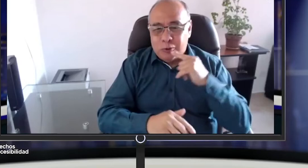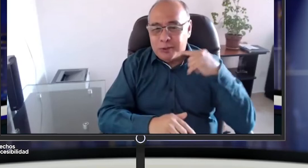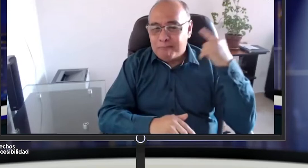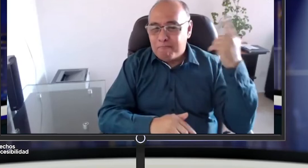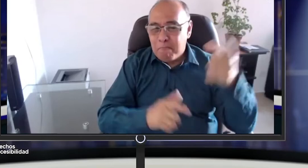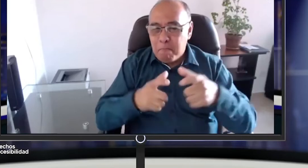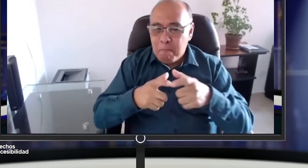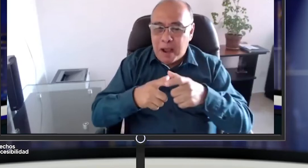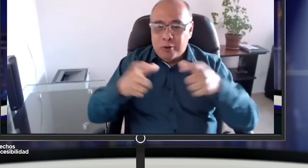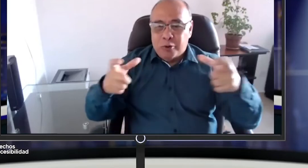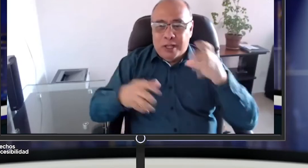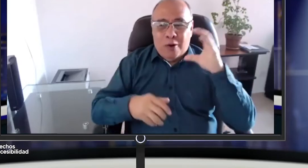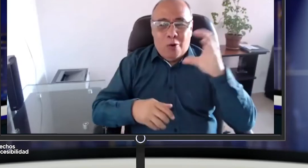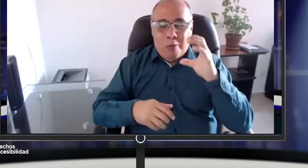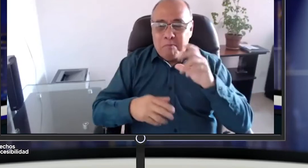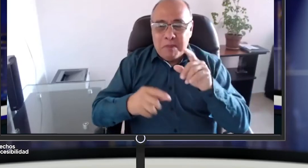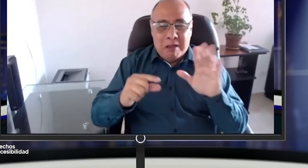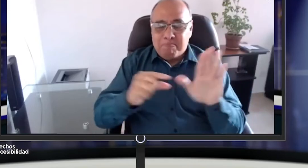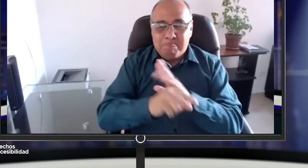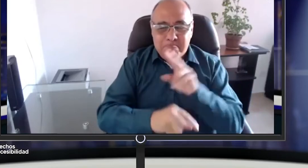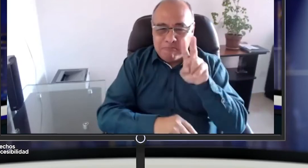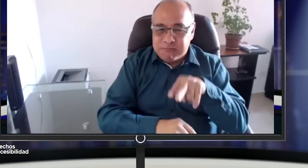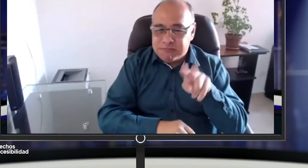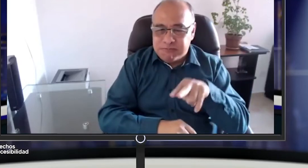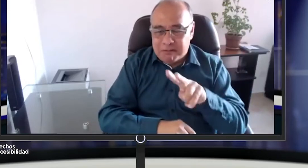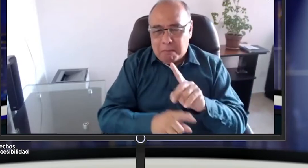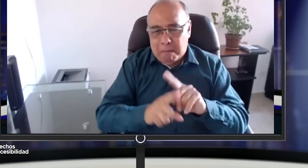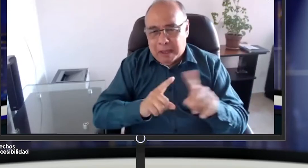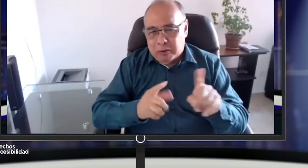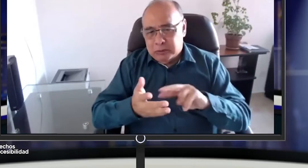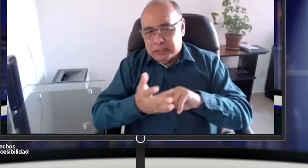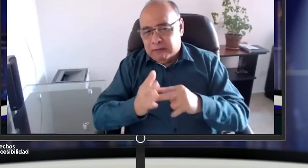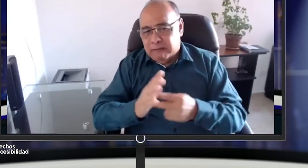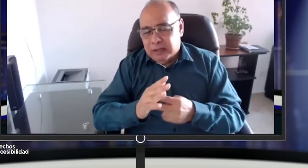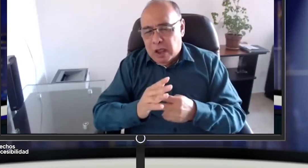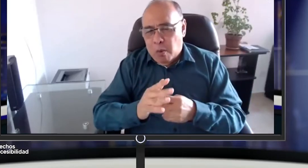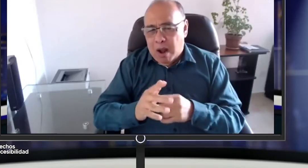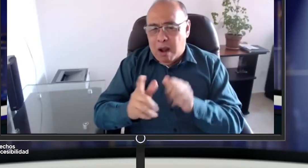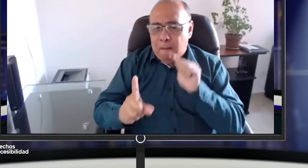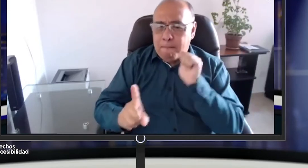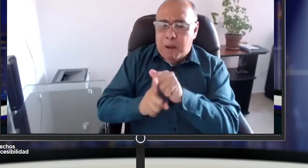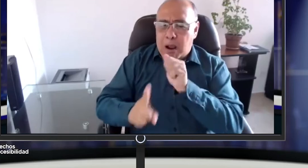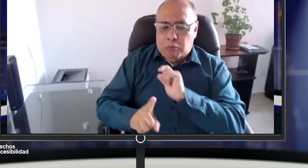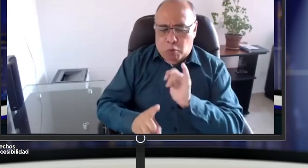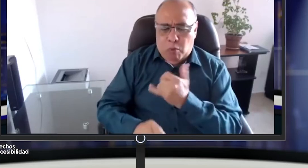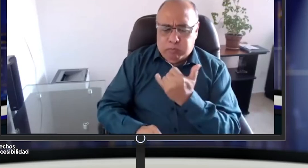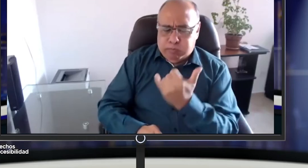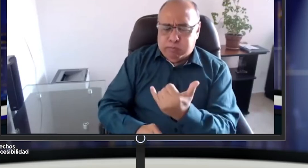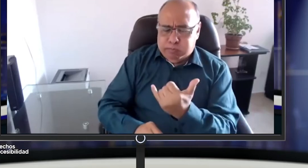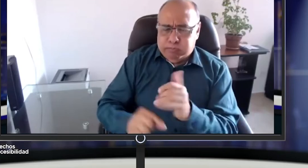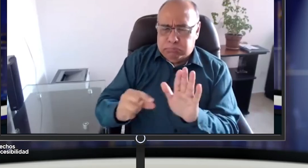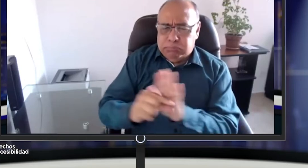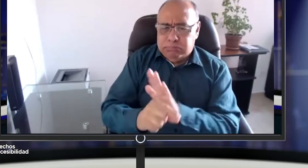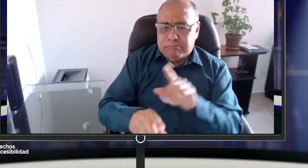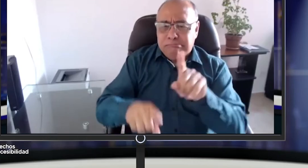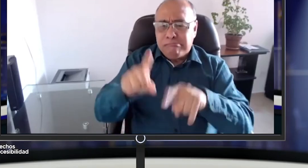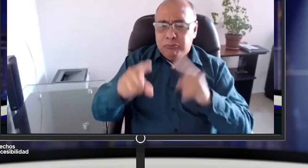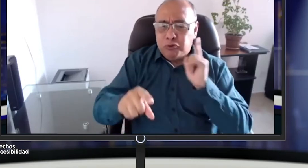realmente ese closed caption no lo utiliza mucho la comunidad sorda en Colombia no quiere decir que pues